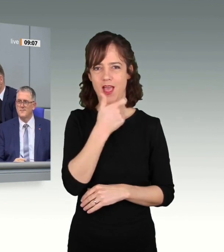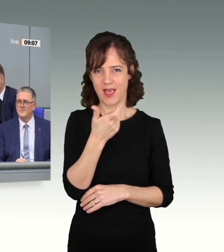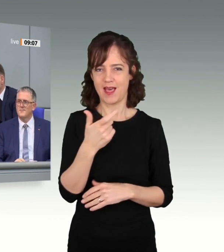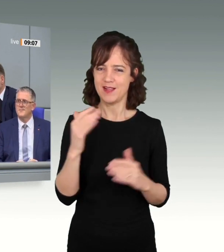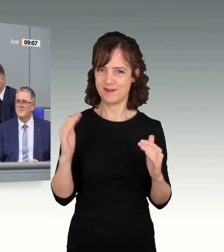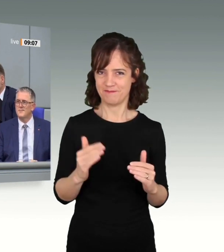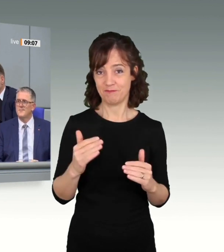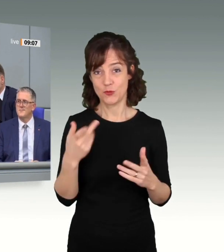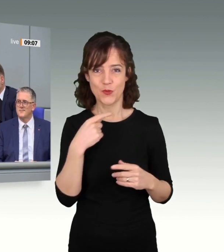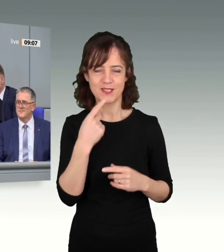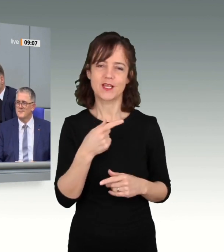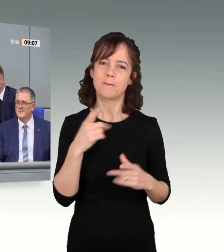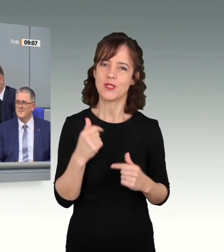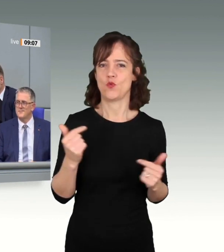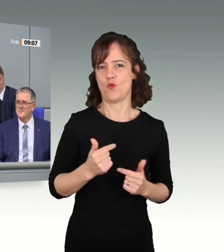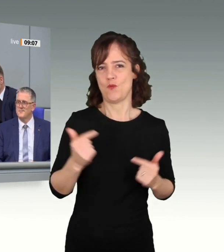Zitat Ende.